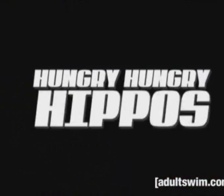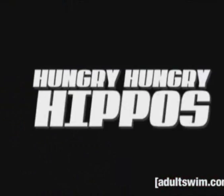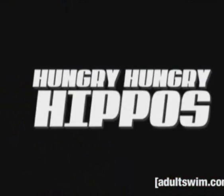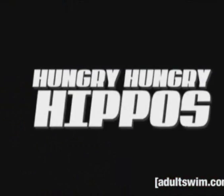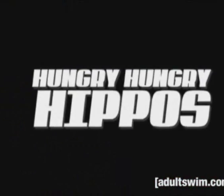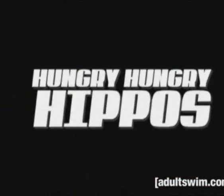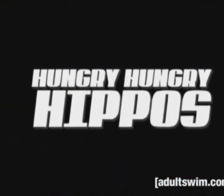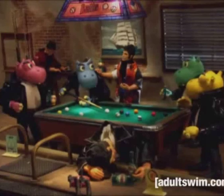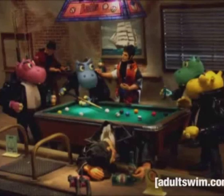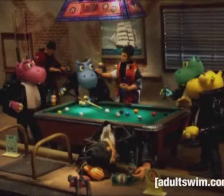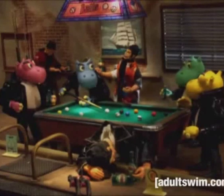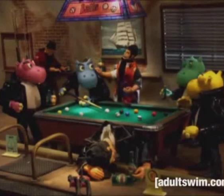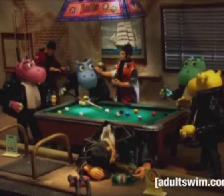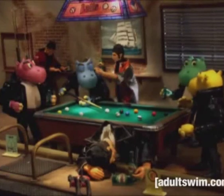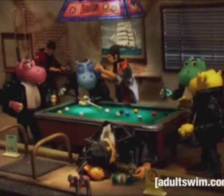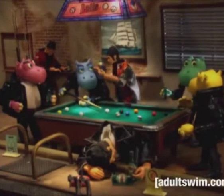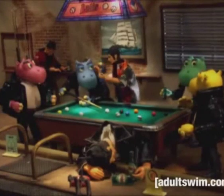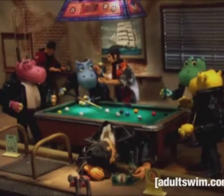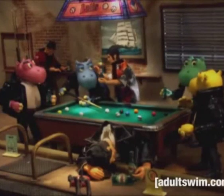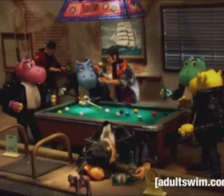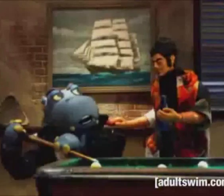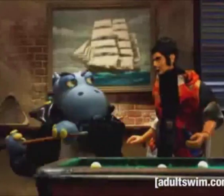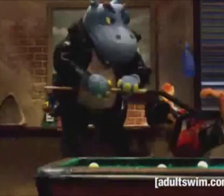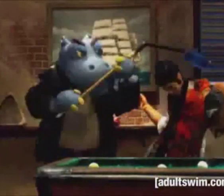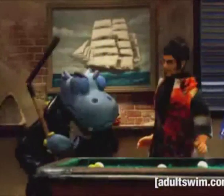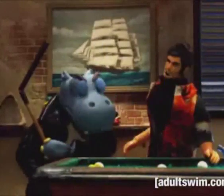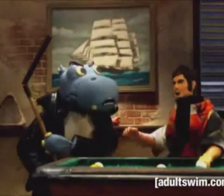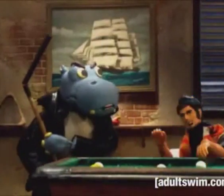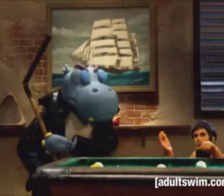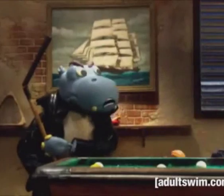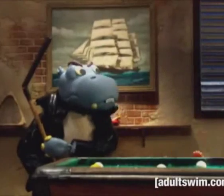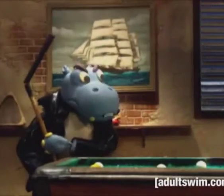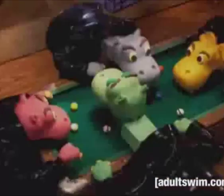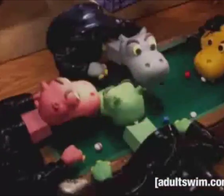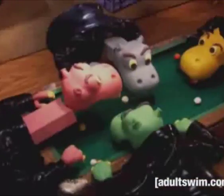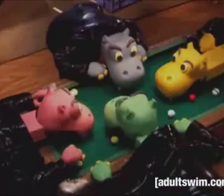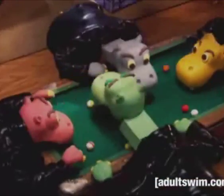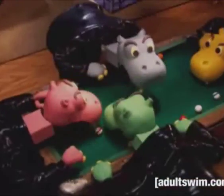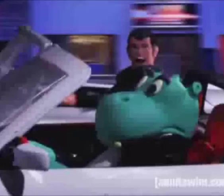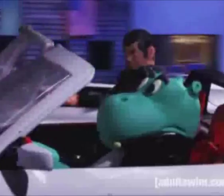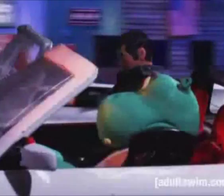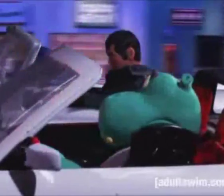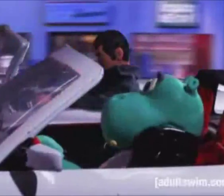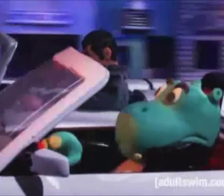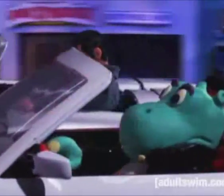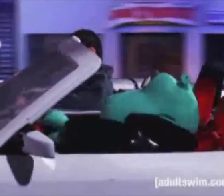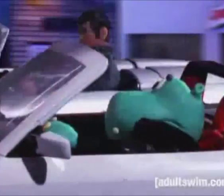a hippo playing pool, i'd like to see that. fine, i'll break. it's a race.